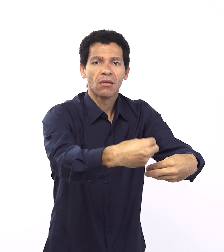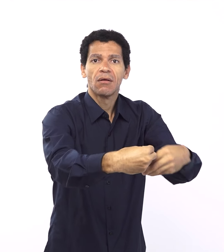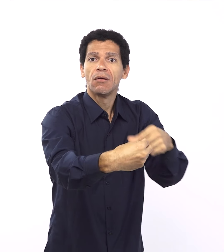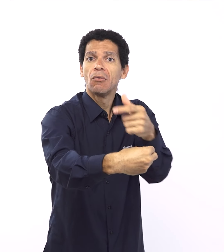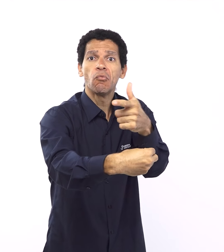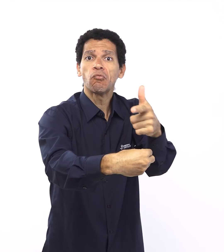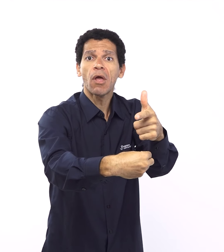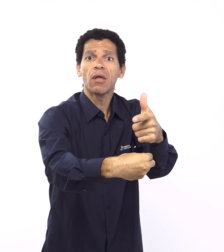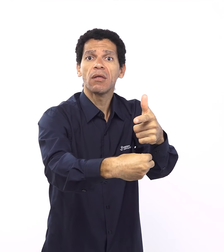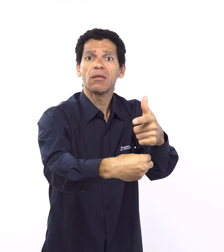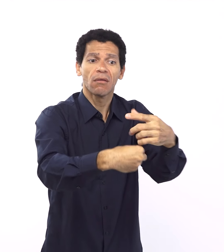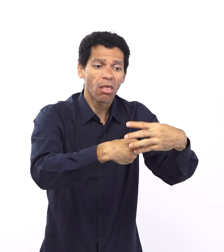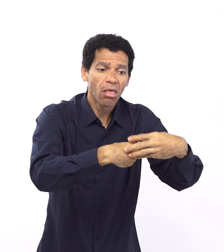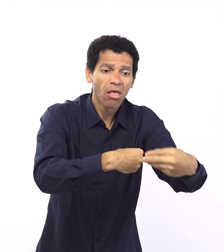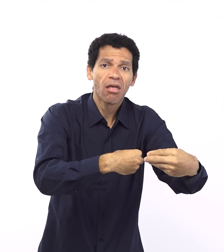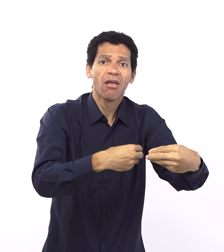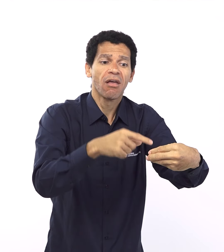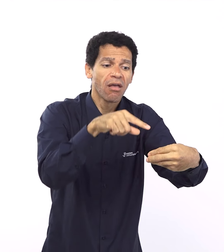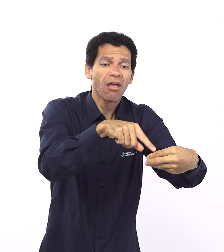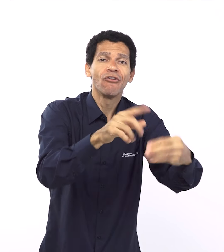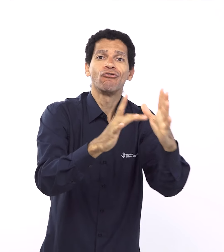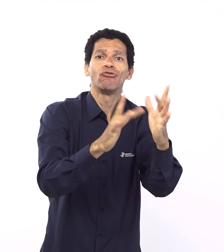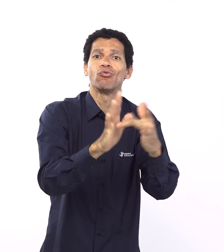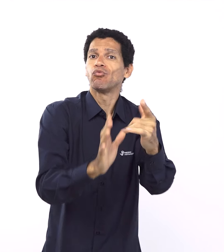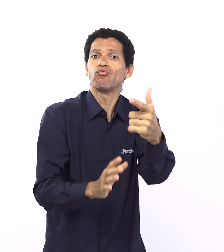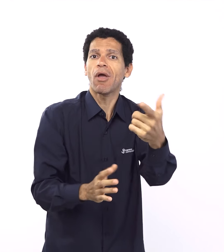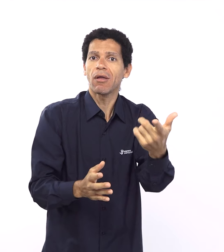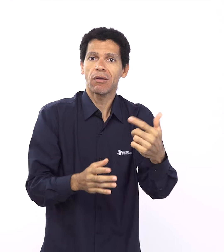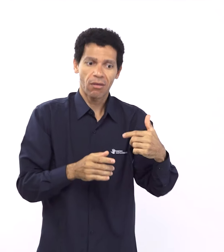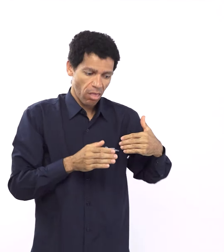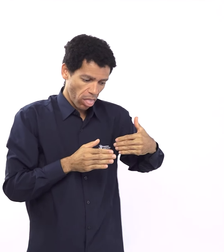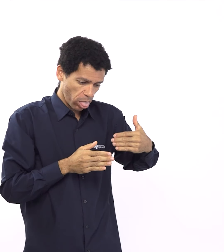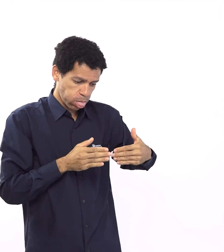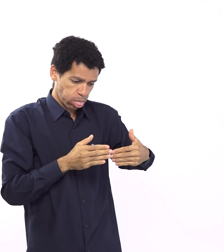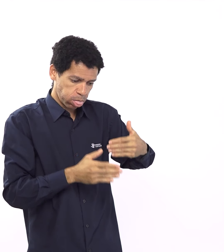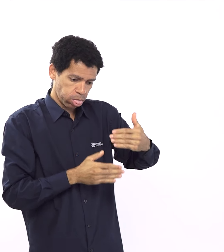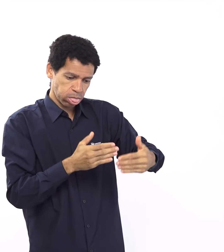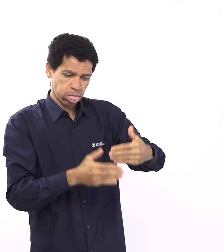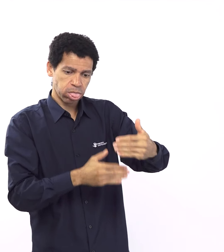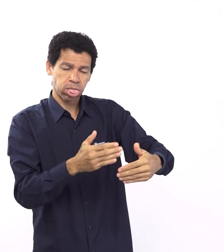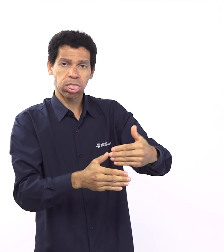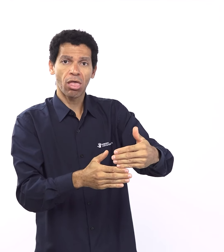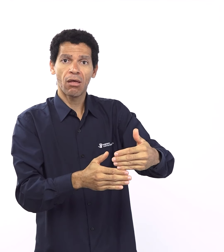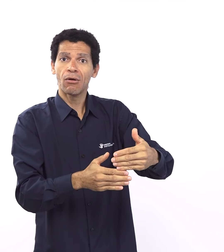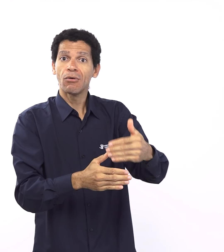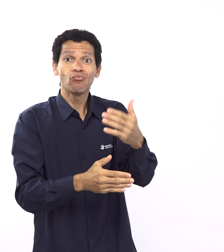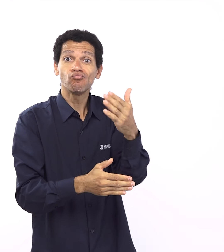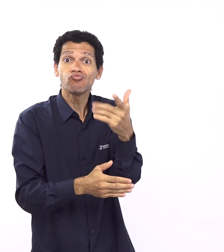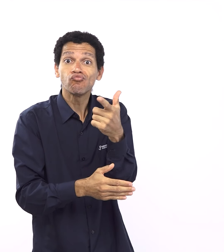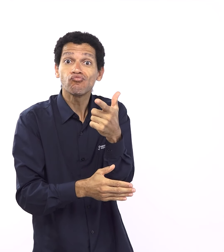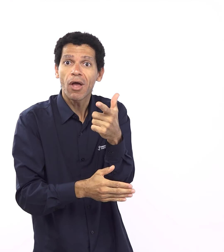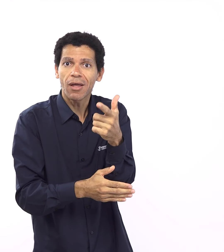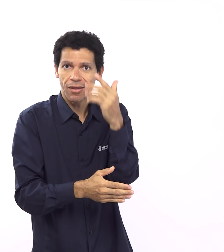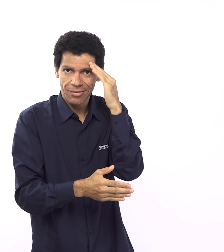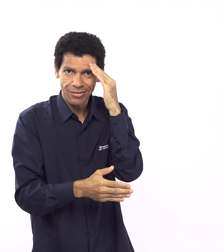de violência, apesar do pecado, eu ainda não desisti de vocês seres humanos, eu quero resgatá-los, eu quero